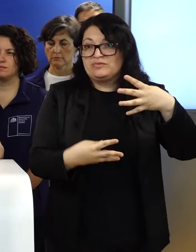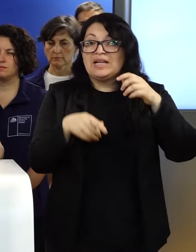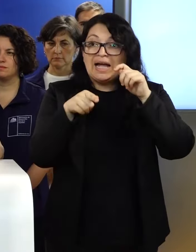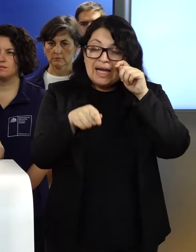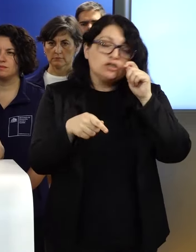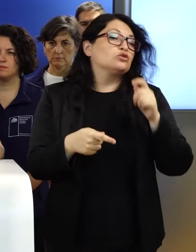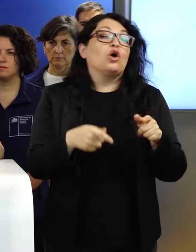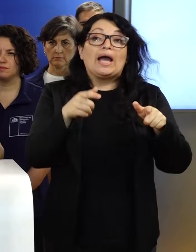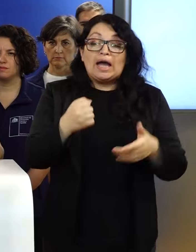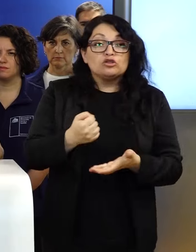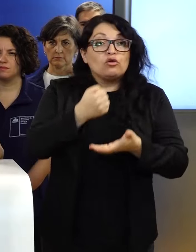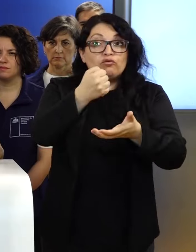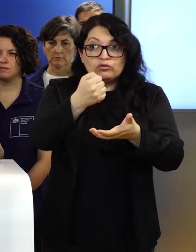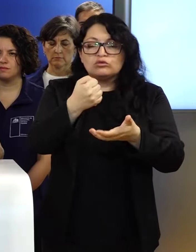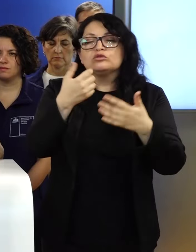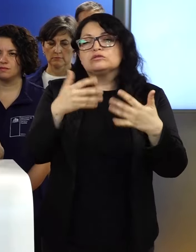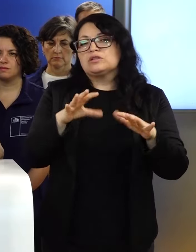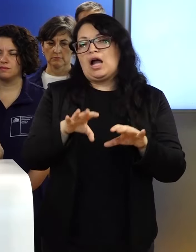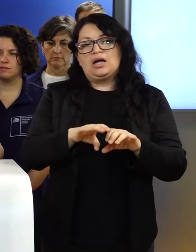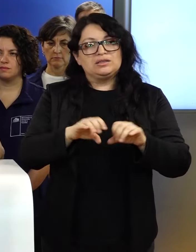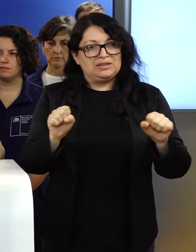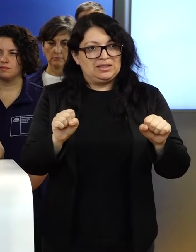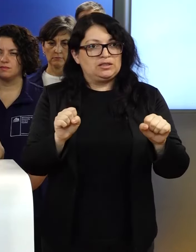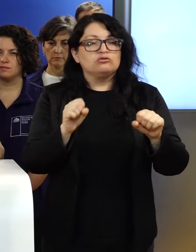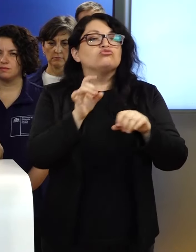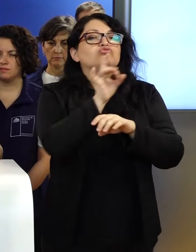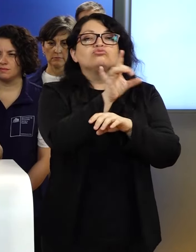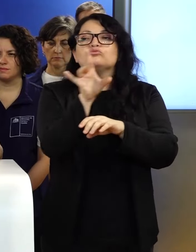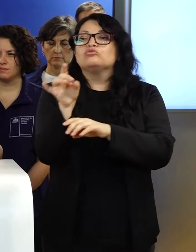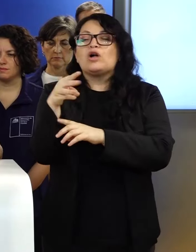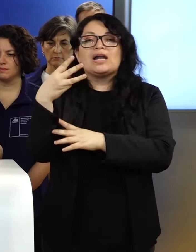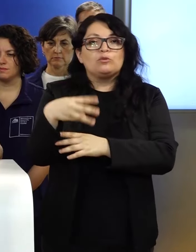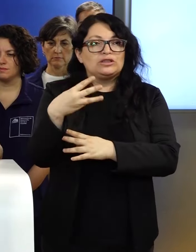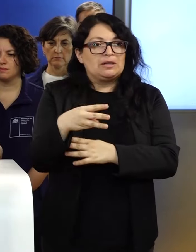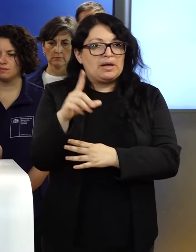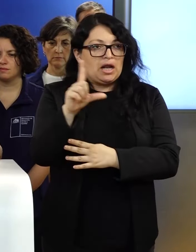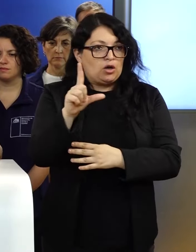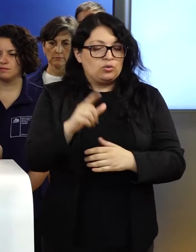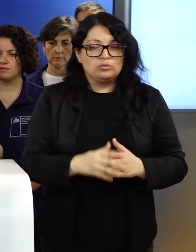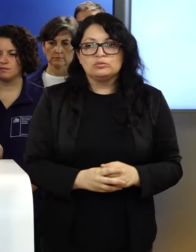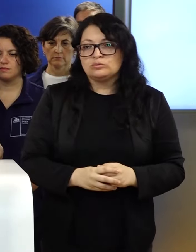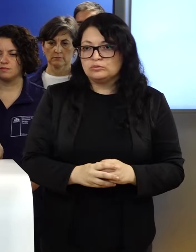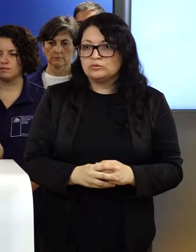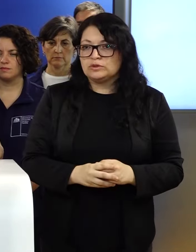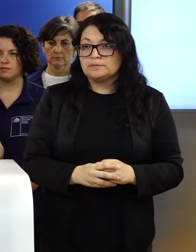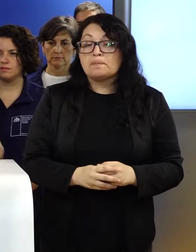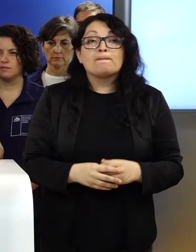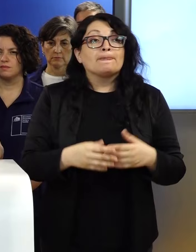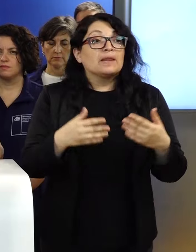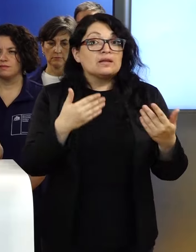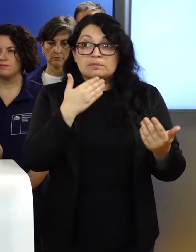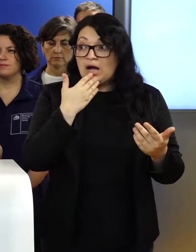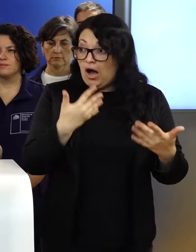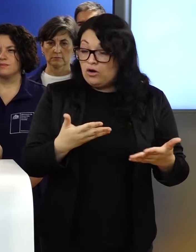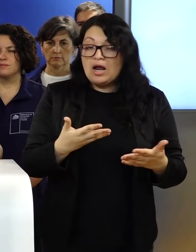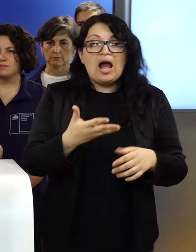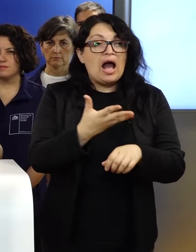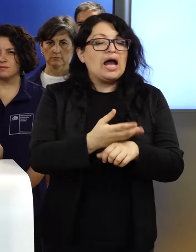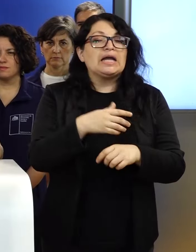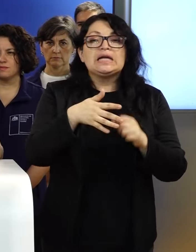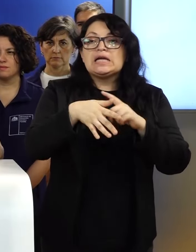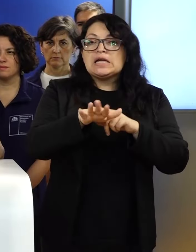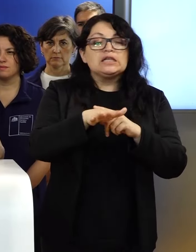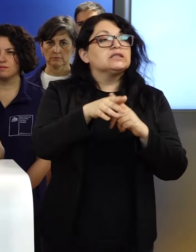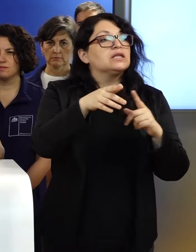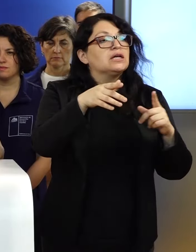Esos recursos van a ser ya, van a estar disponibles en las cuentas de los municipios el mismo día lunes. Tenemos en este momento 15 albergues